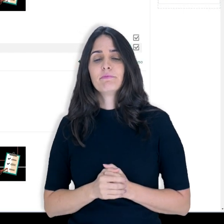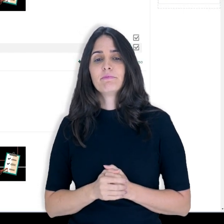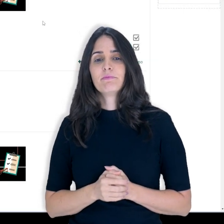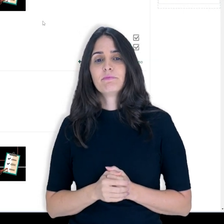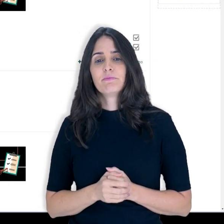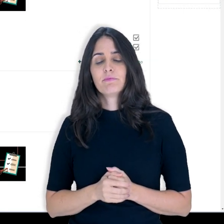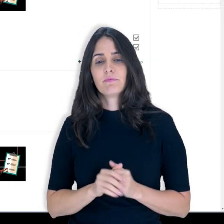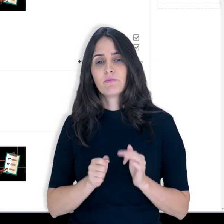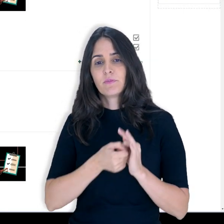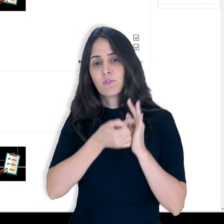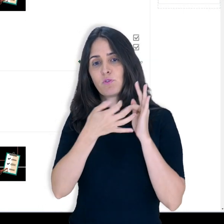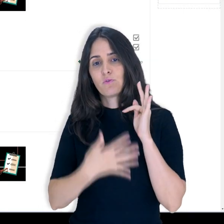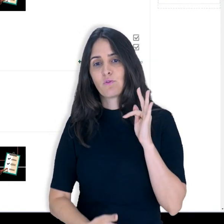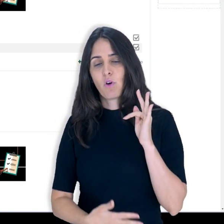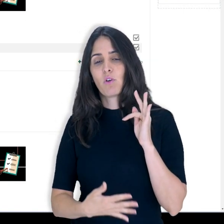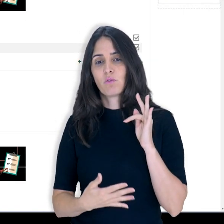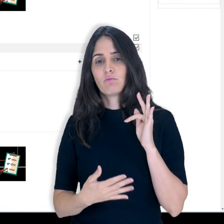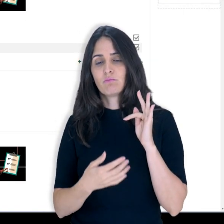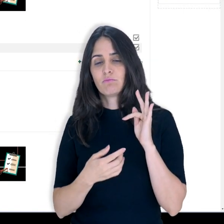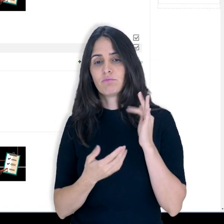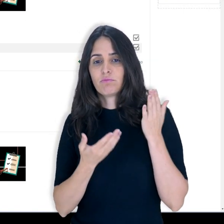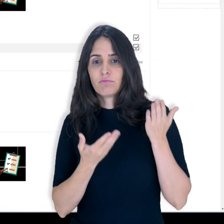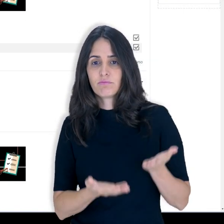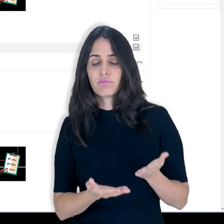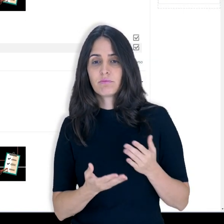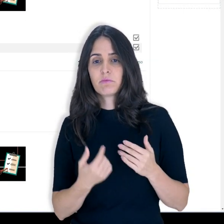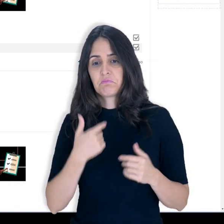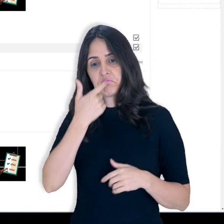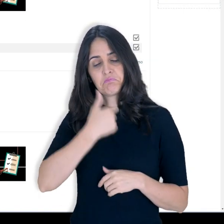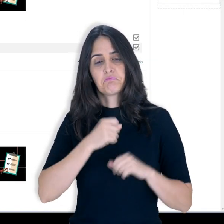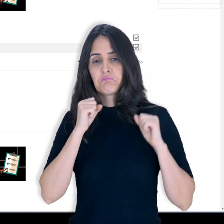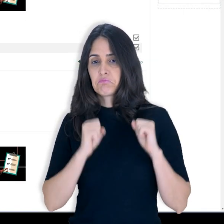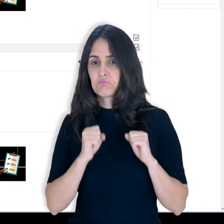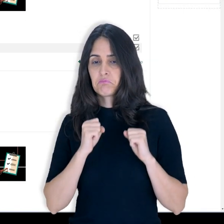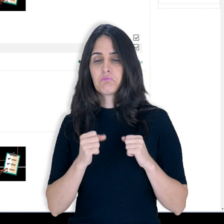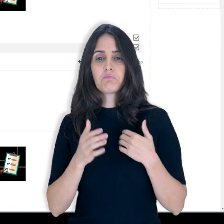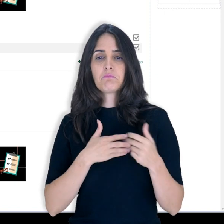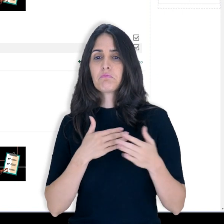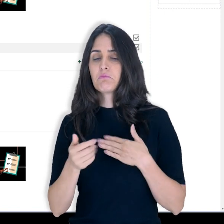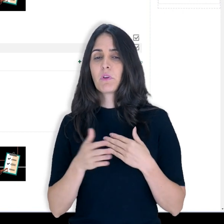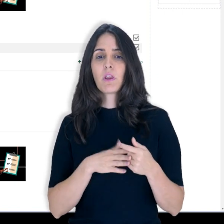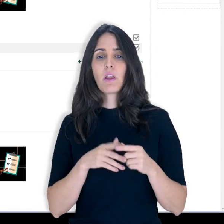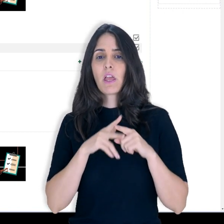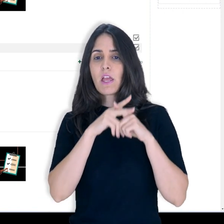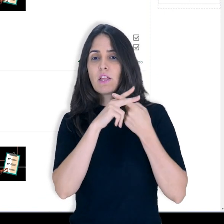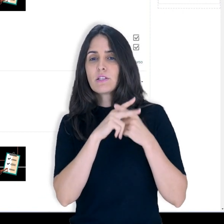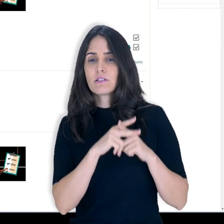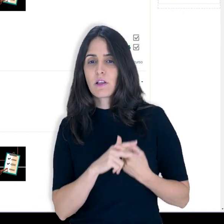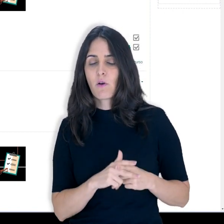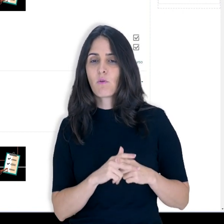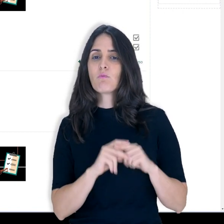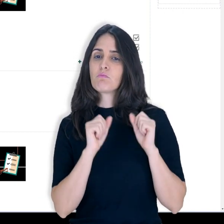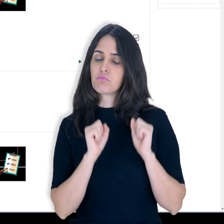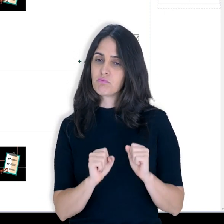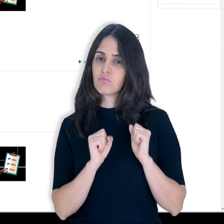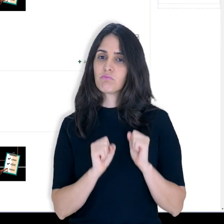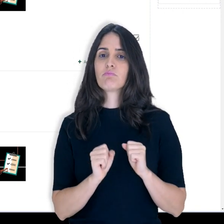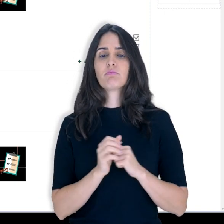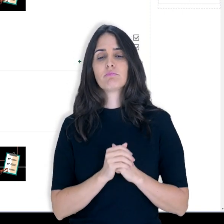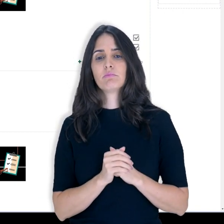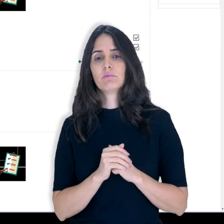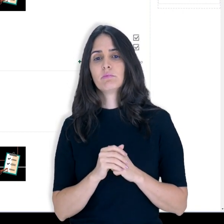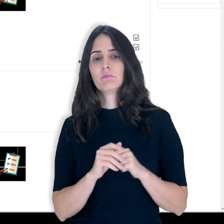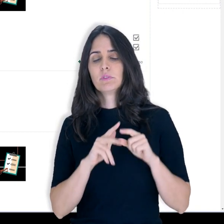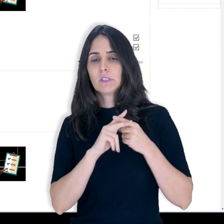Então, aqui está o nosso fórum teste e eu posso, a qualquer momento, fazer edições